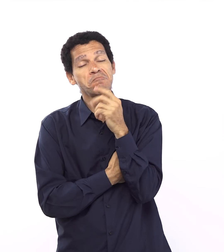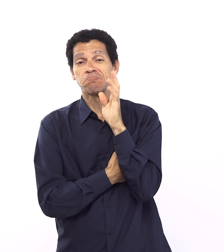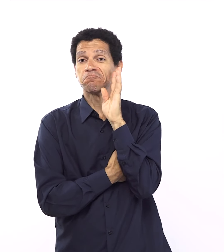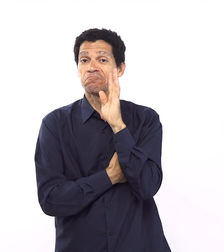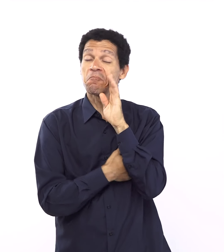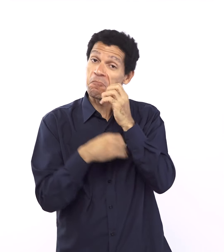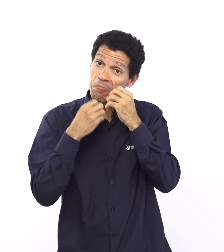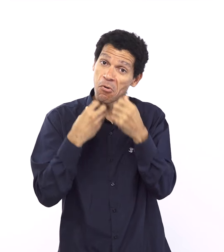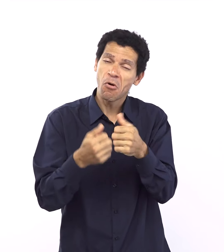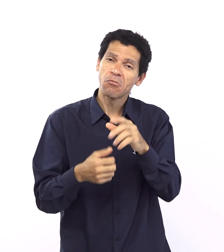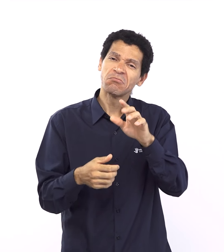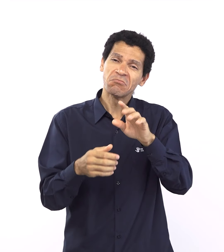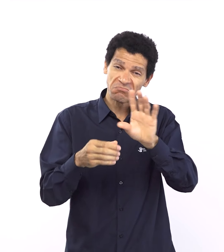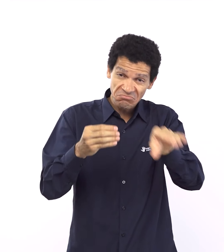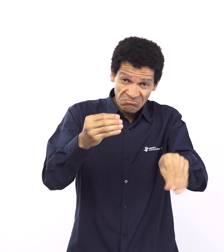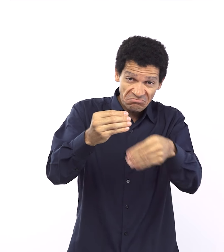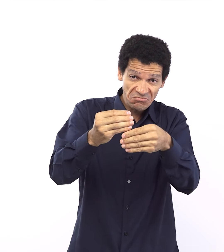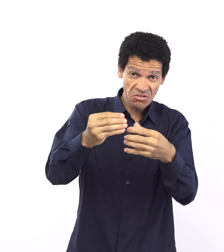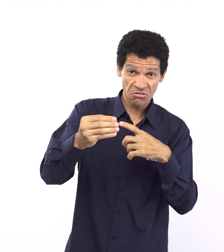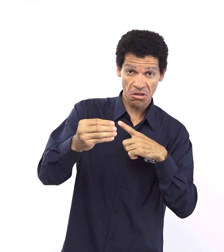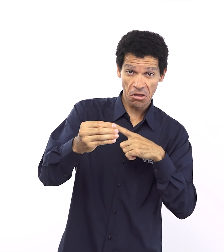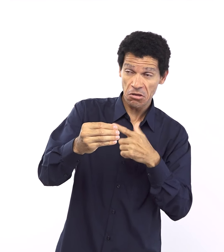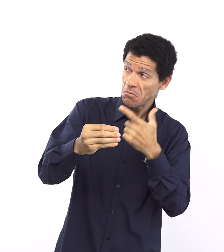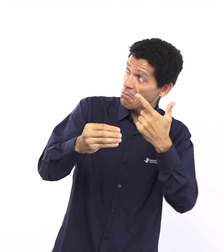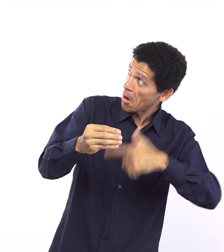repente, se quiser, já comenta e já passamos para a aliança com Moisés.